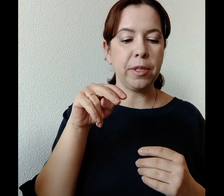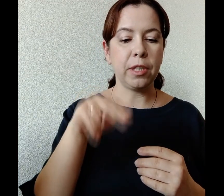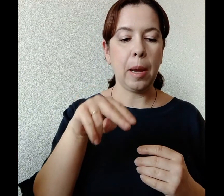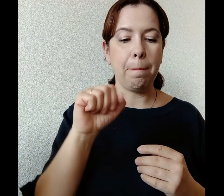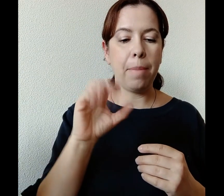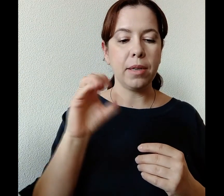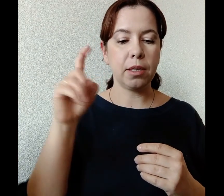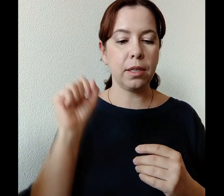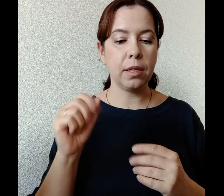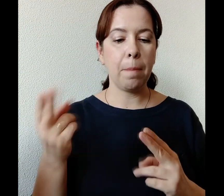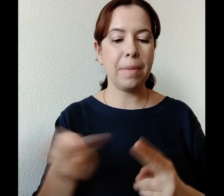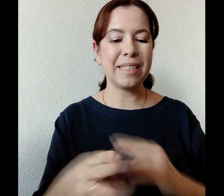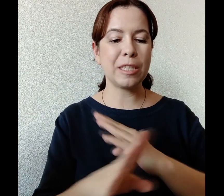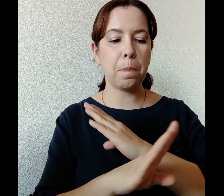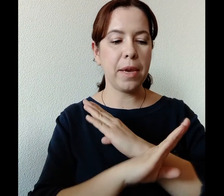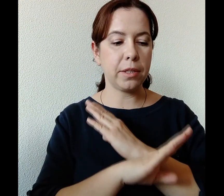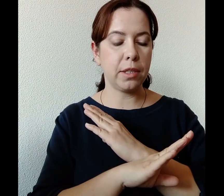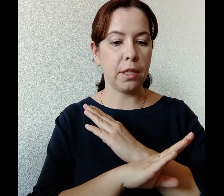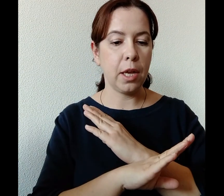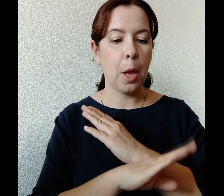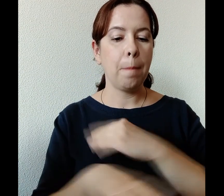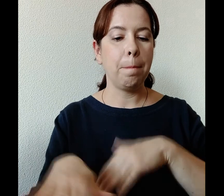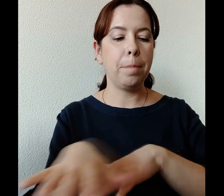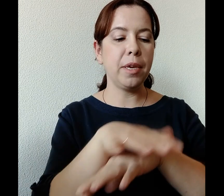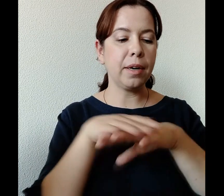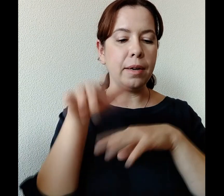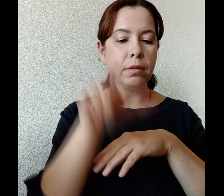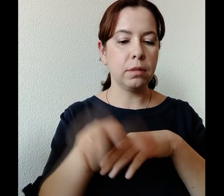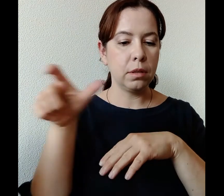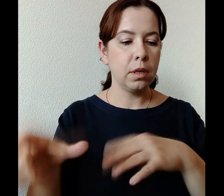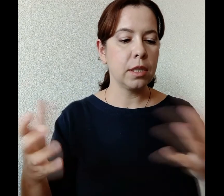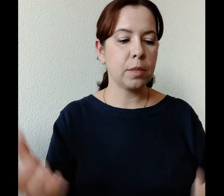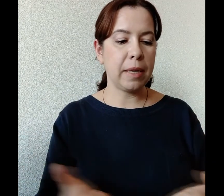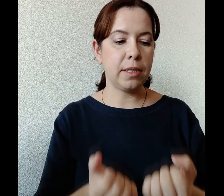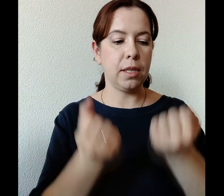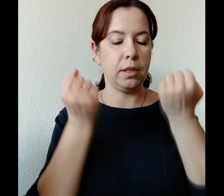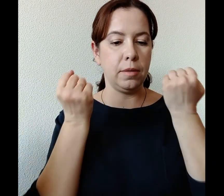перейти. Пасха бессмертия, мира, спасение.